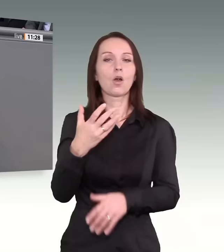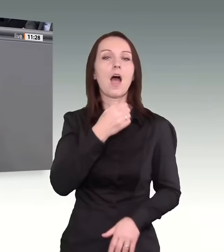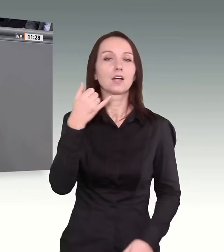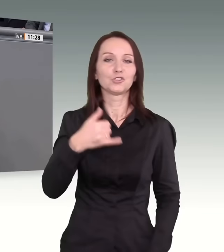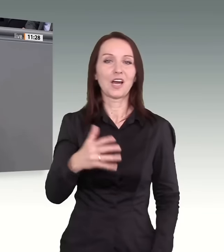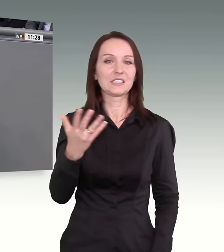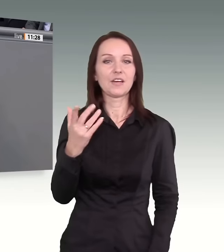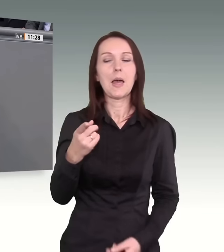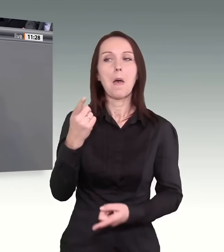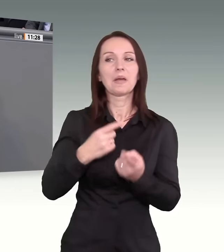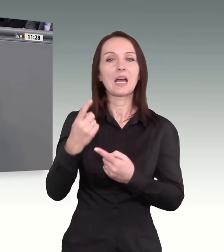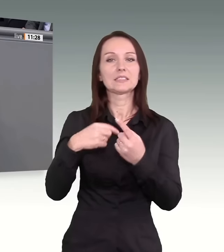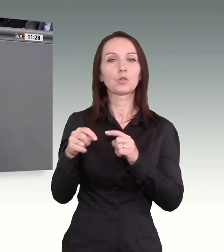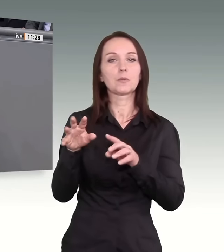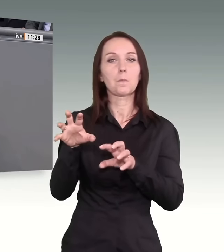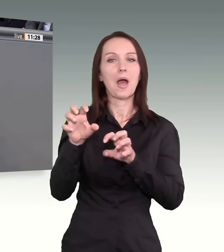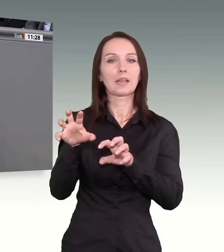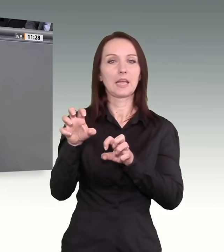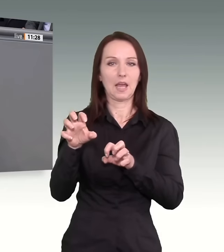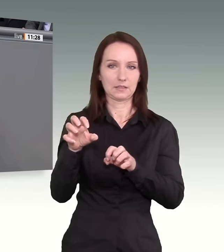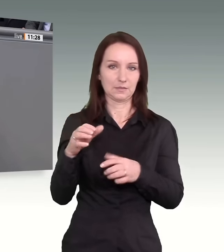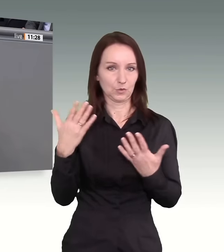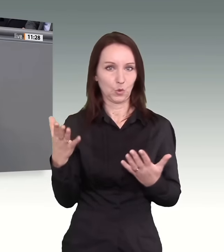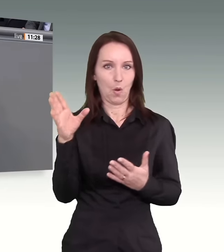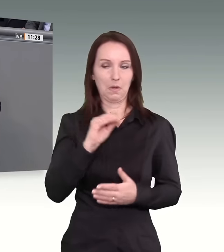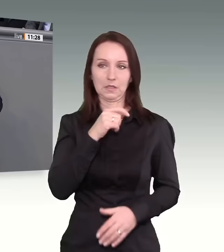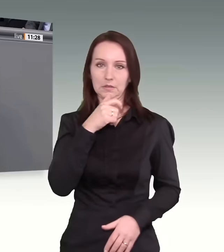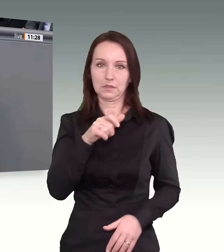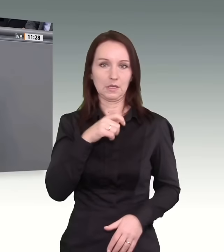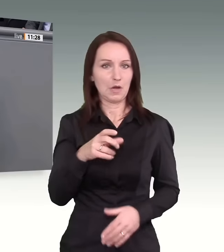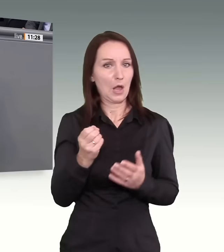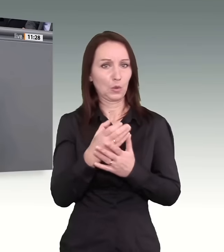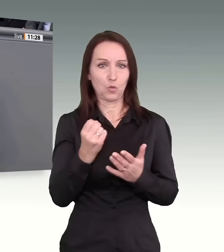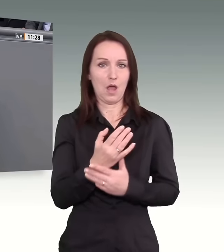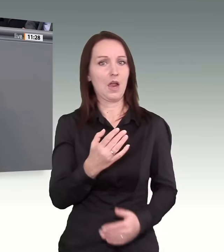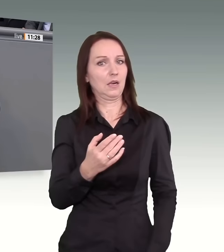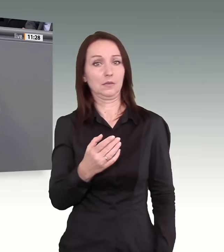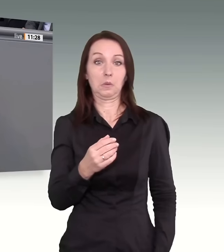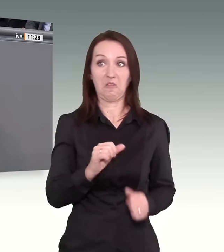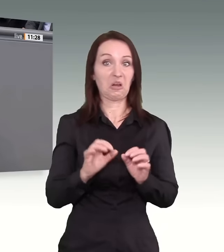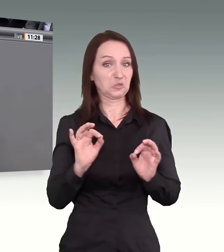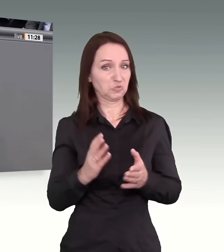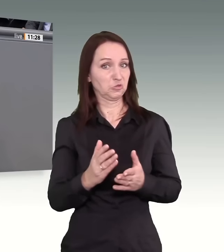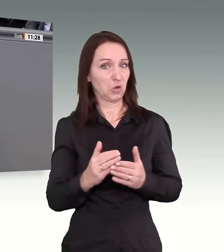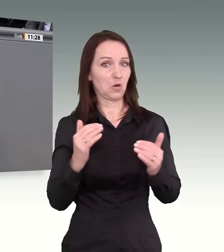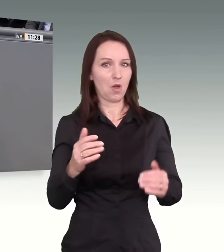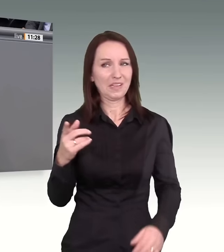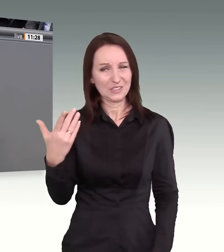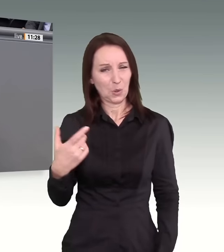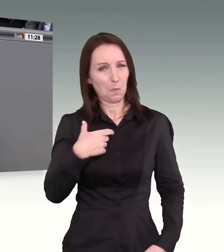Alliteration, also kulturell fast hochwertig. Was ist denn das für ein Menschenbild? Jetzt wirklich ernsthaft,